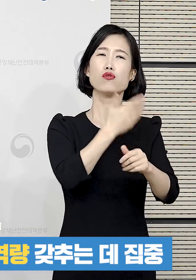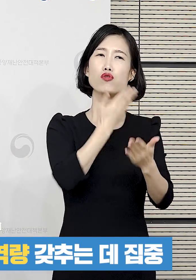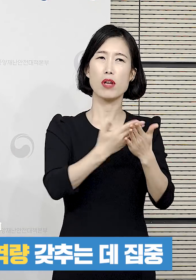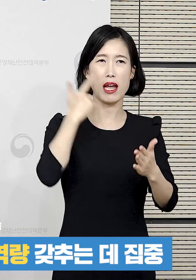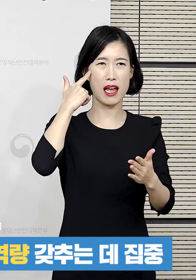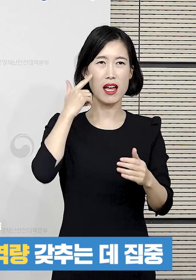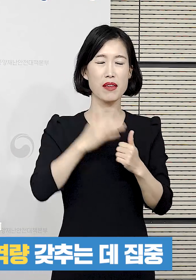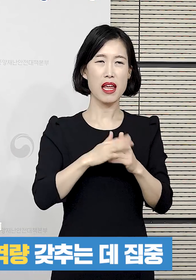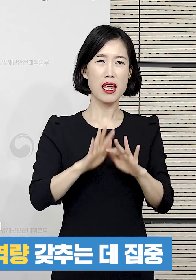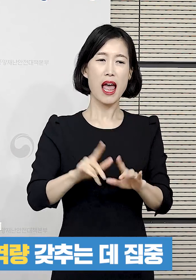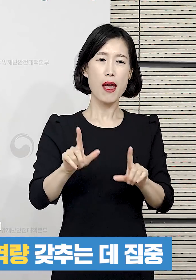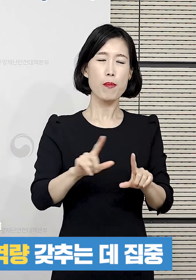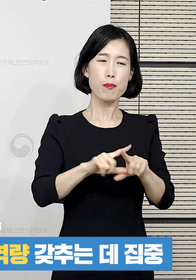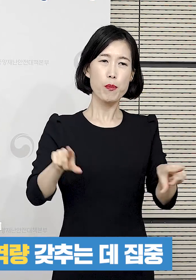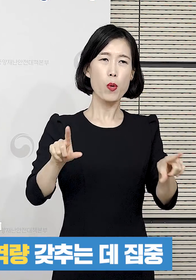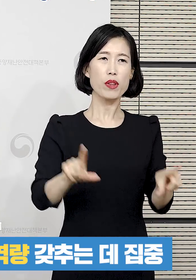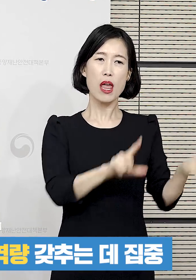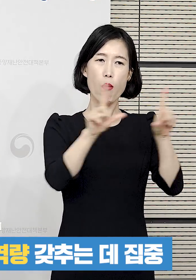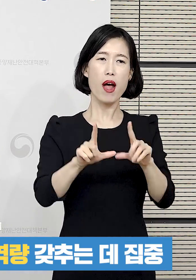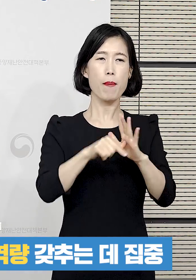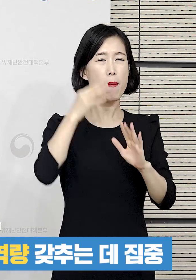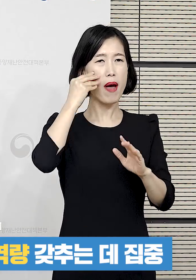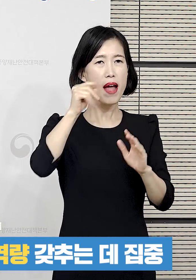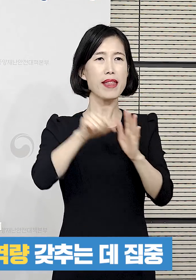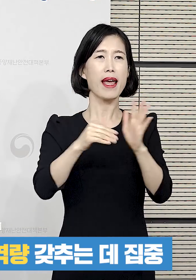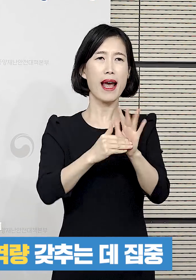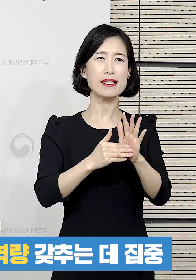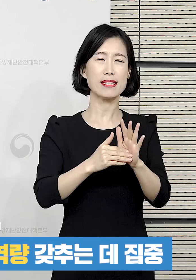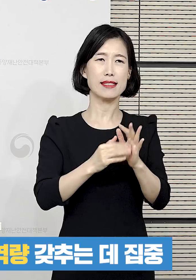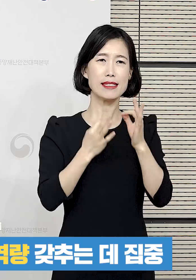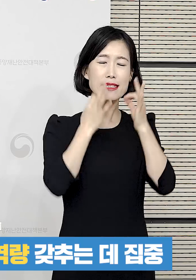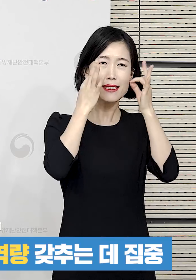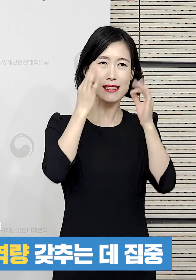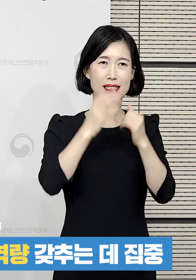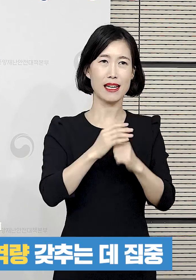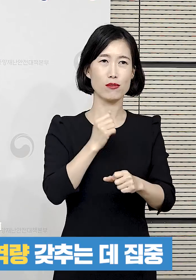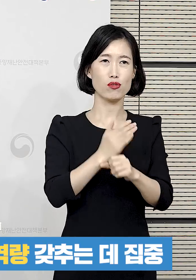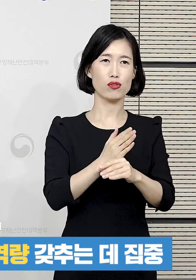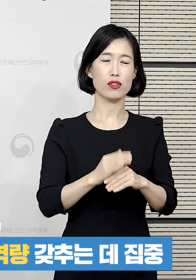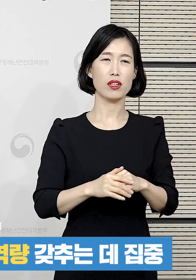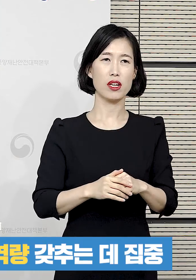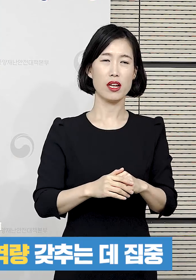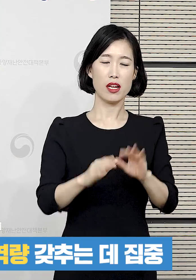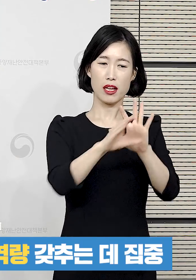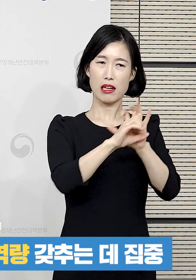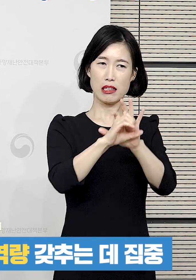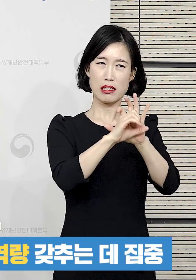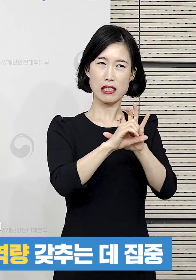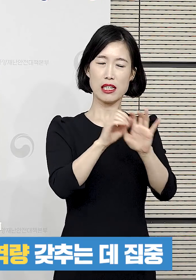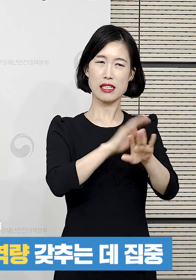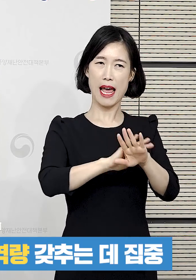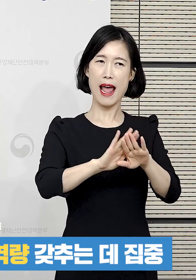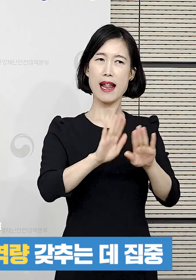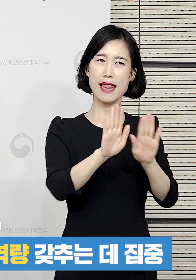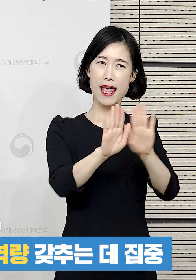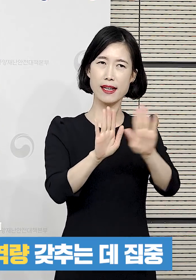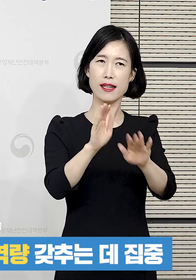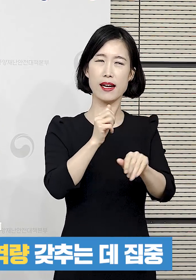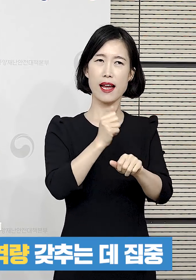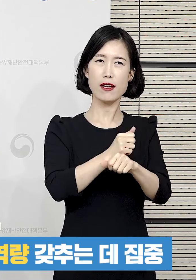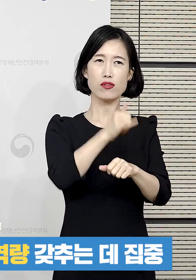차단해내는 것 이 두 가지를 통해서 일상적인 방역체계와 일상적인 보건여료체계를 통해서도